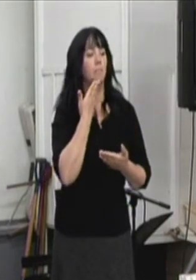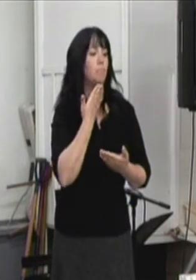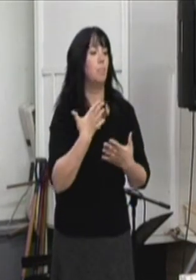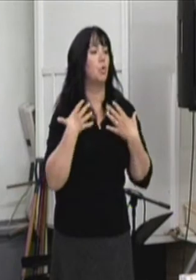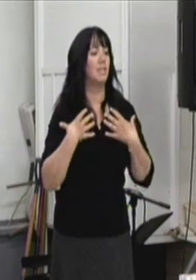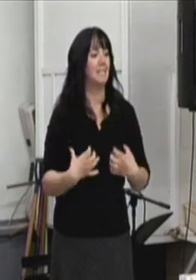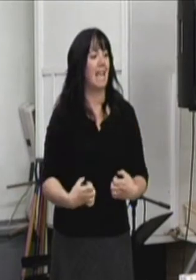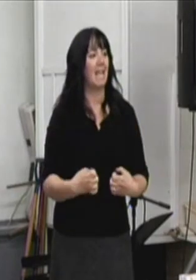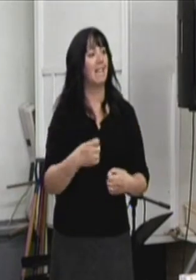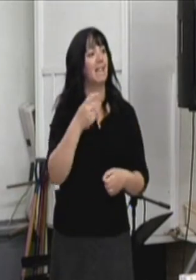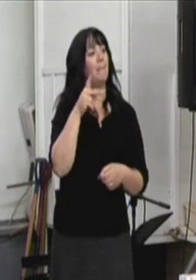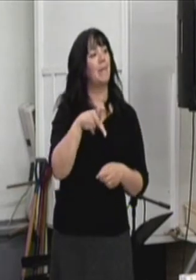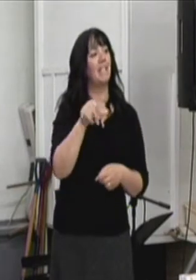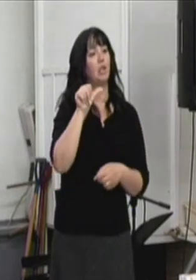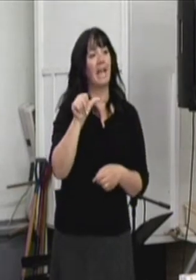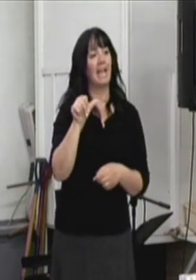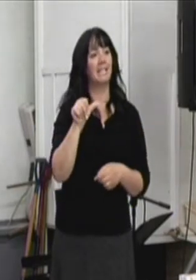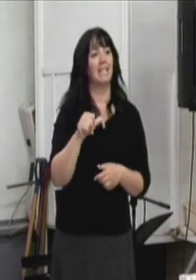acadienne. Merci.